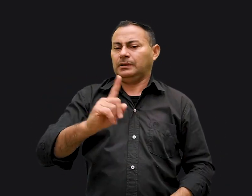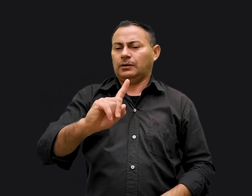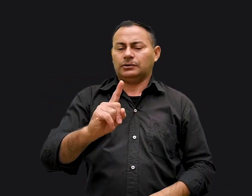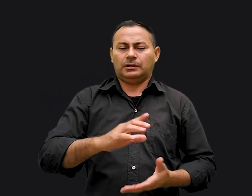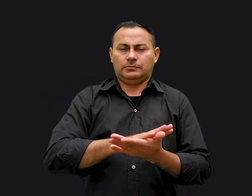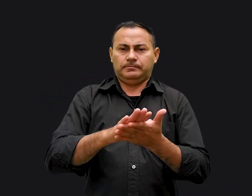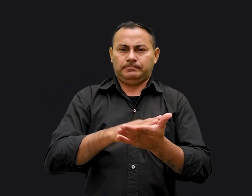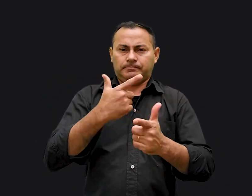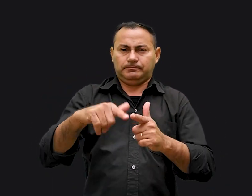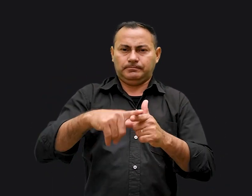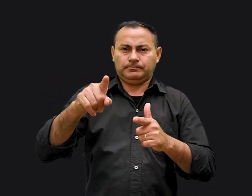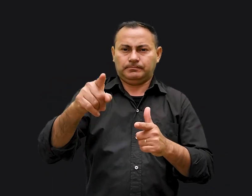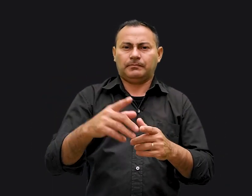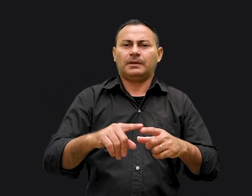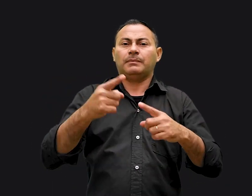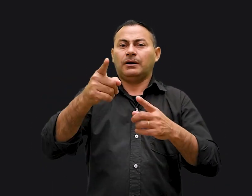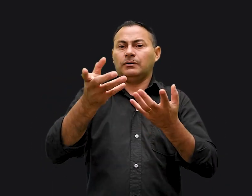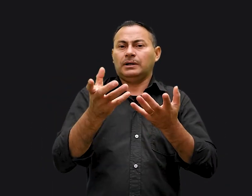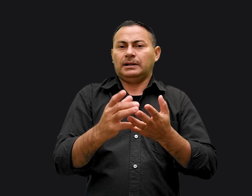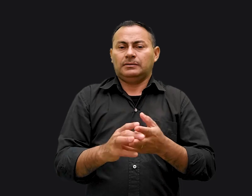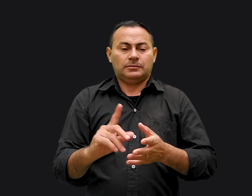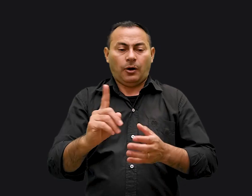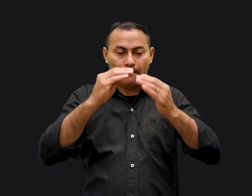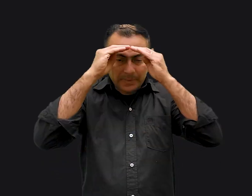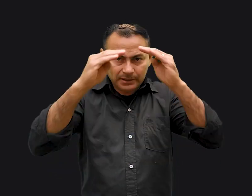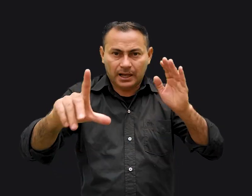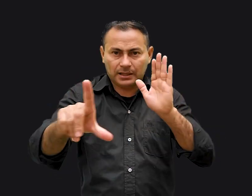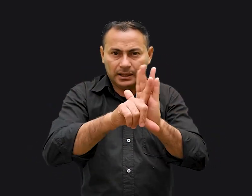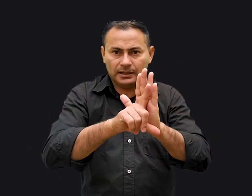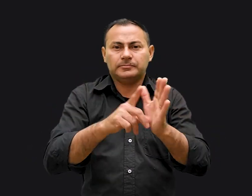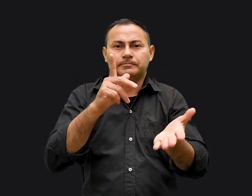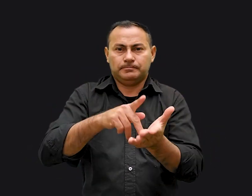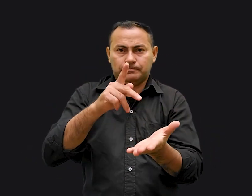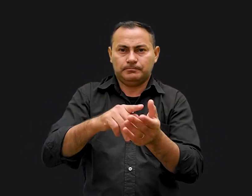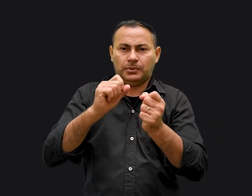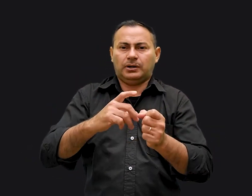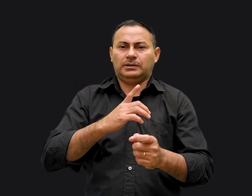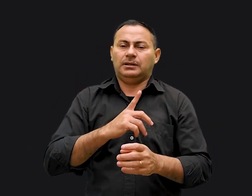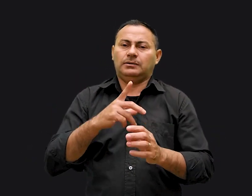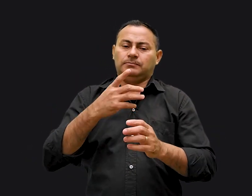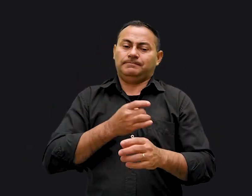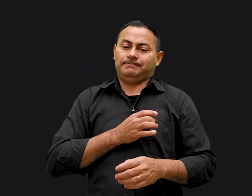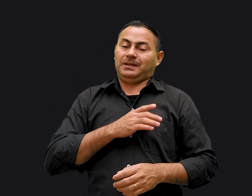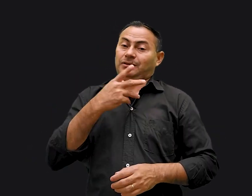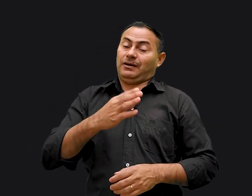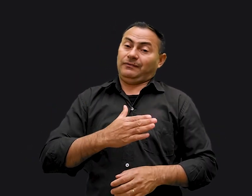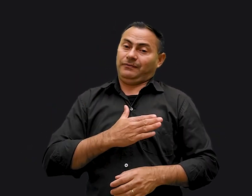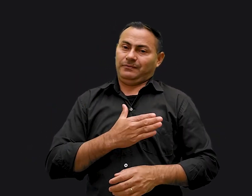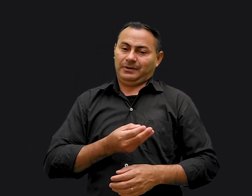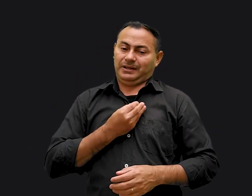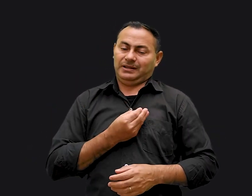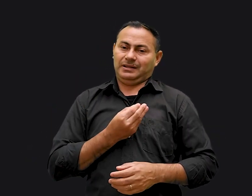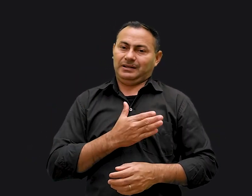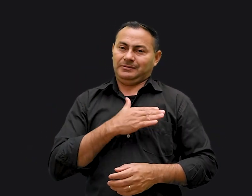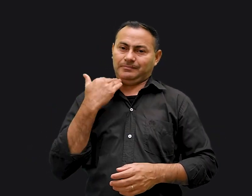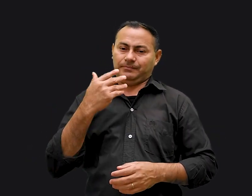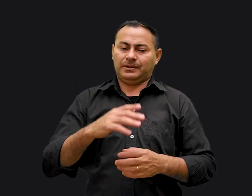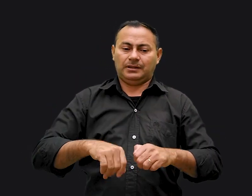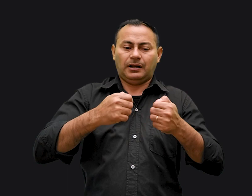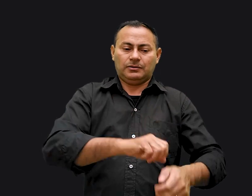não será nenhum problema para você Mas se você desobedecer a lei, então realmente pode-se temer por tua vida porque ele não trará sua espada